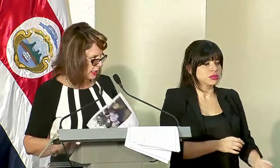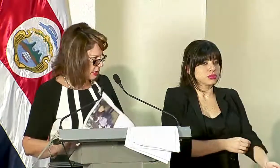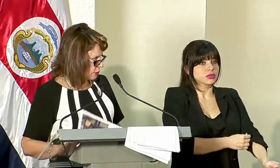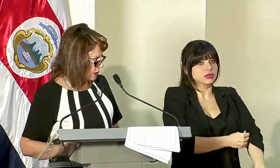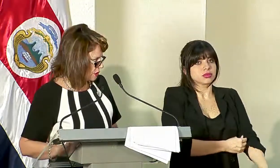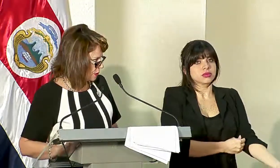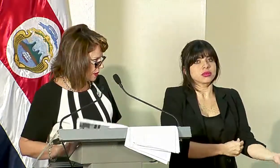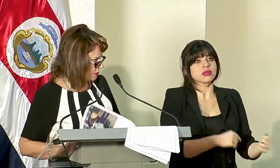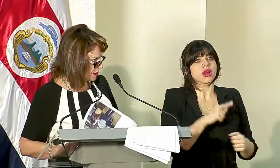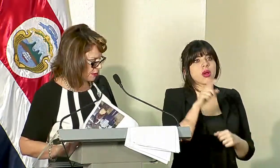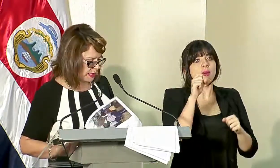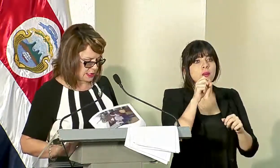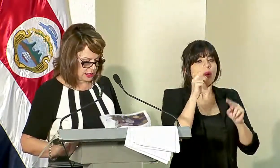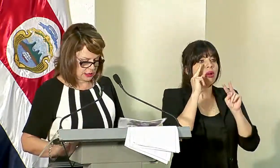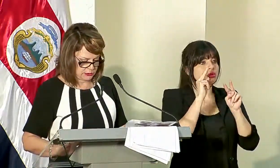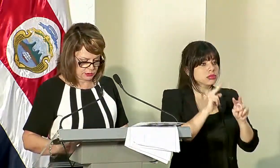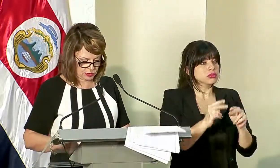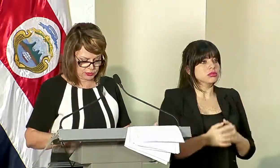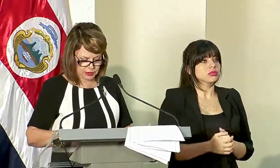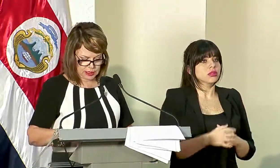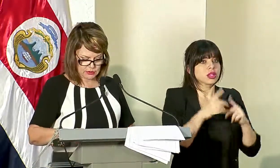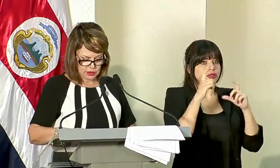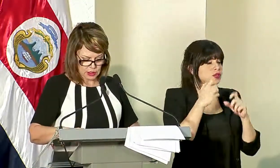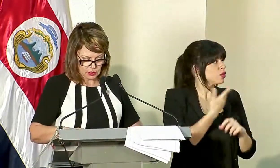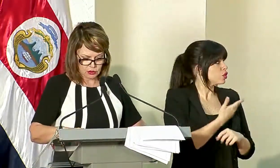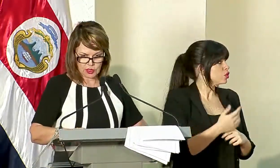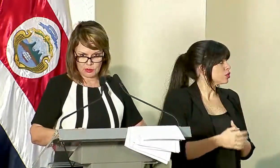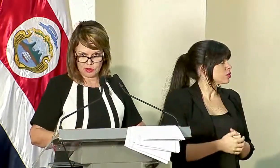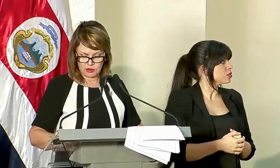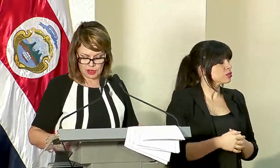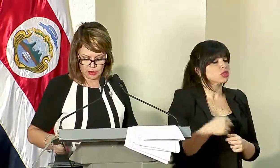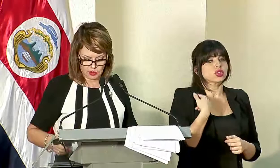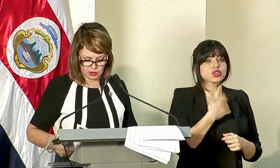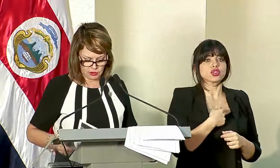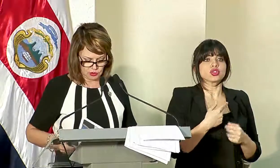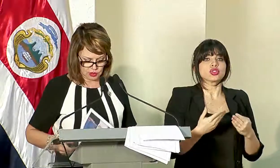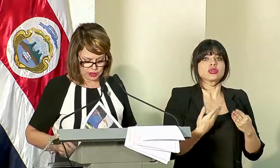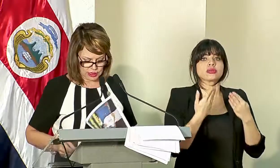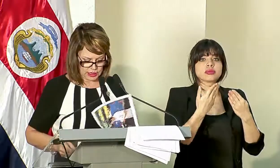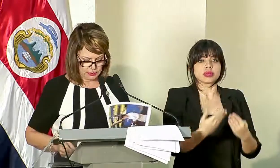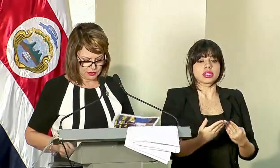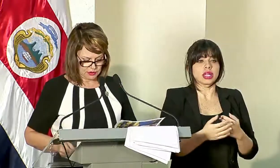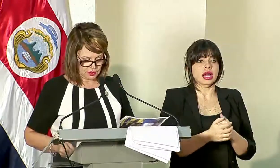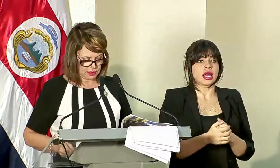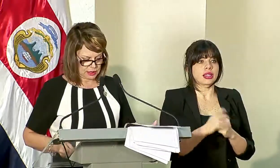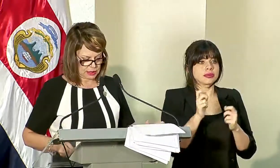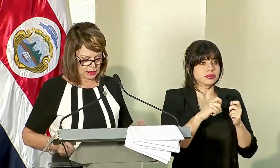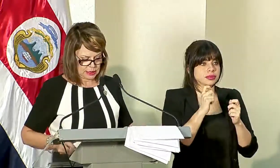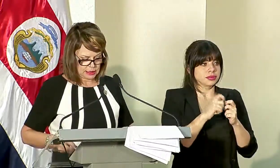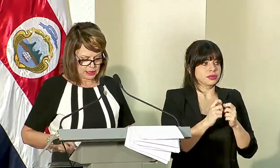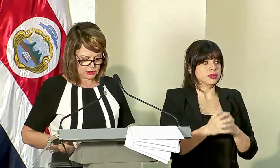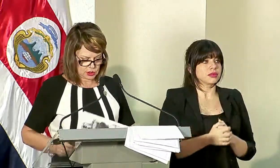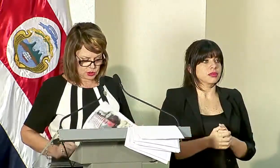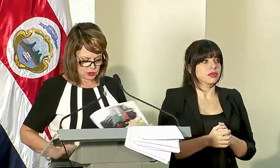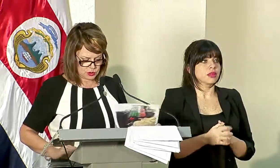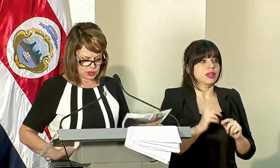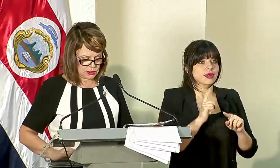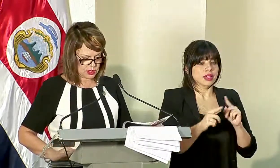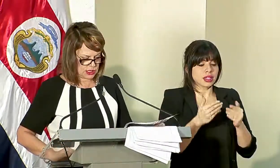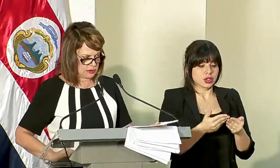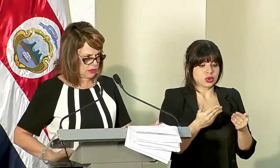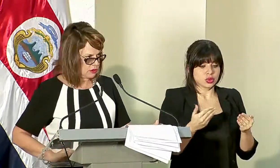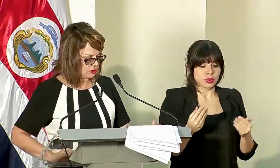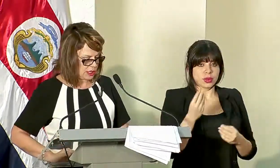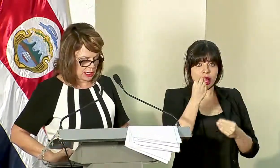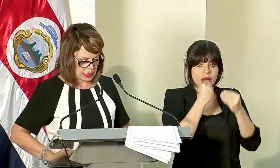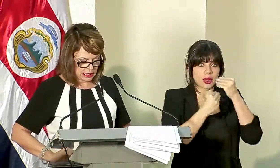Aquí ustedes pueden observar las fotografías, donde hemos estado haciendo entrega precisamente de los insumos